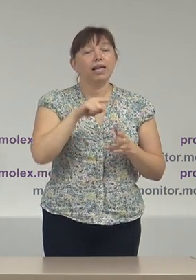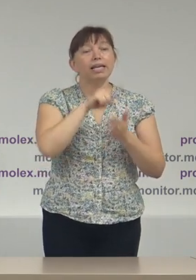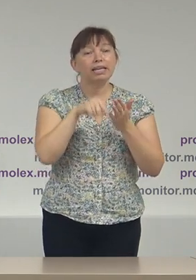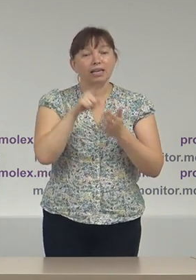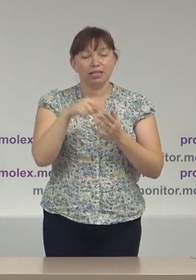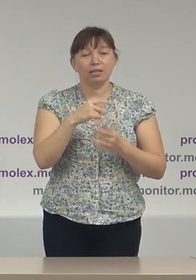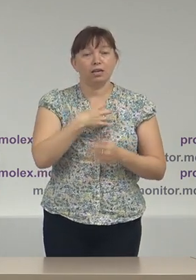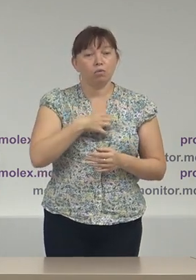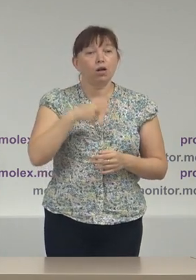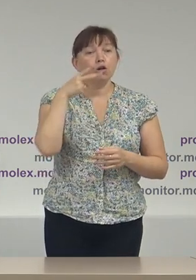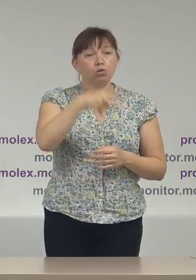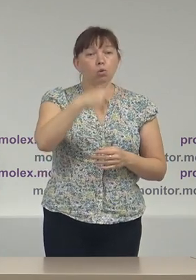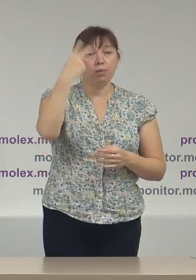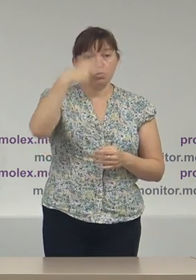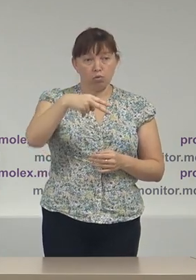În anul 2020,